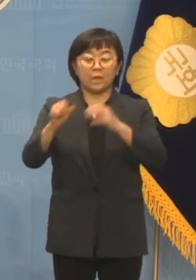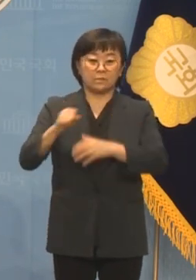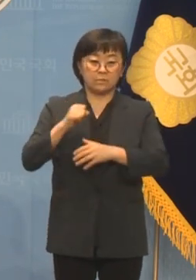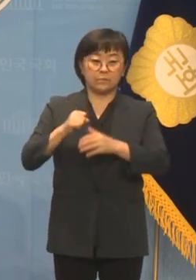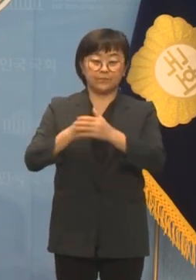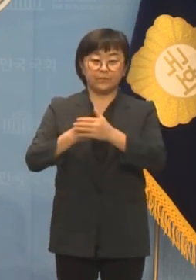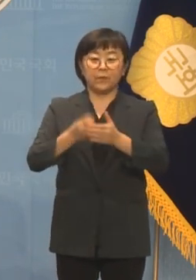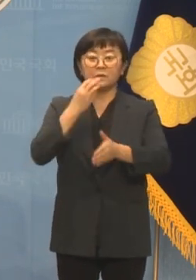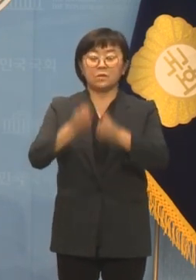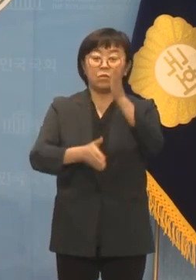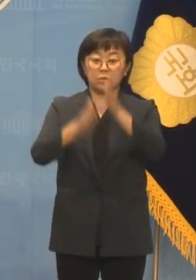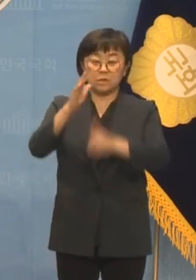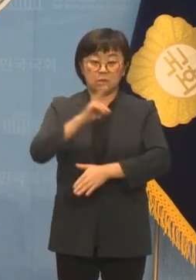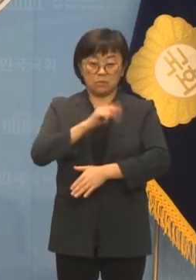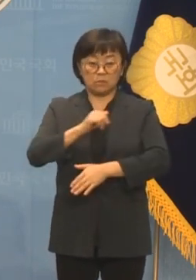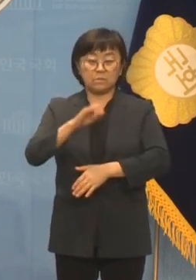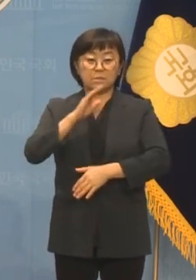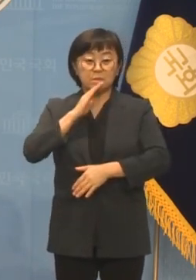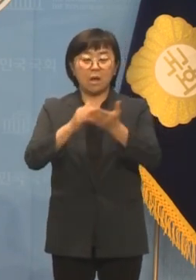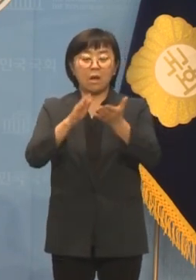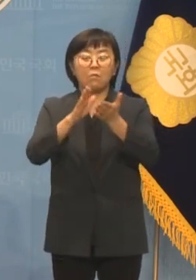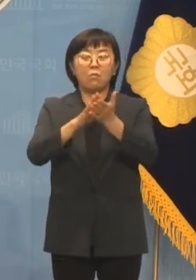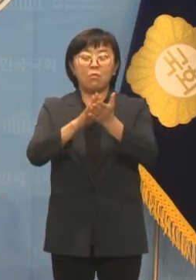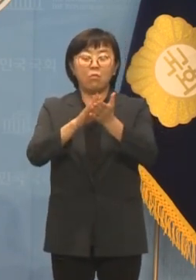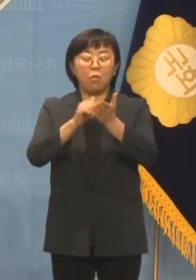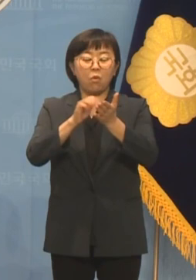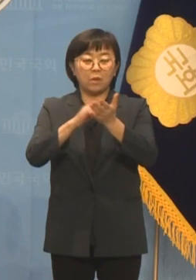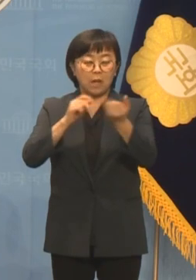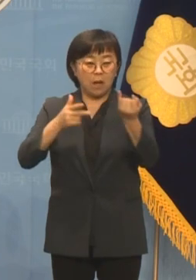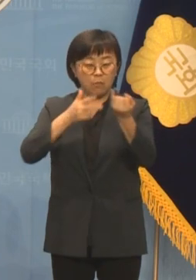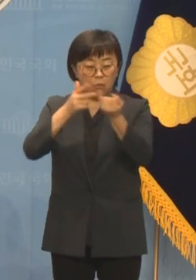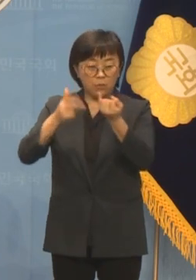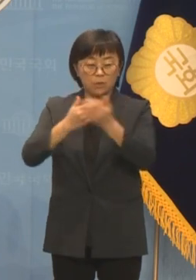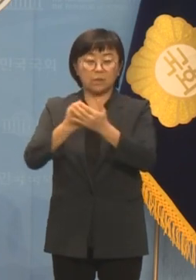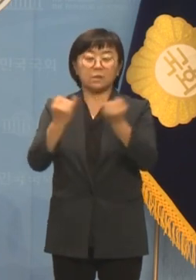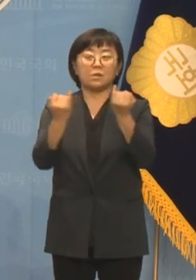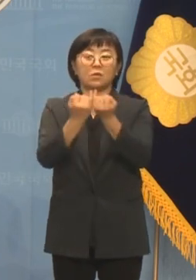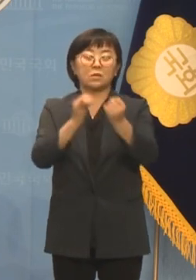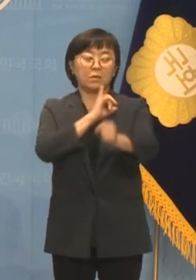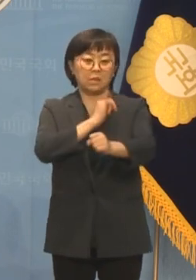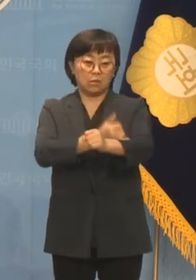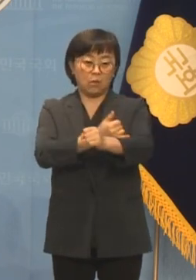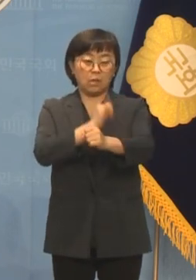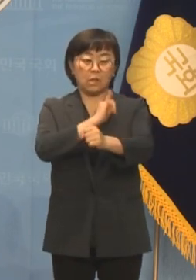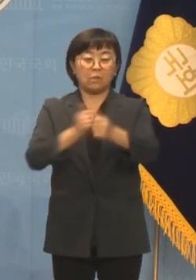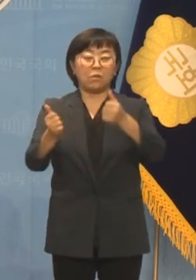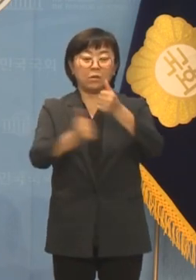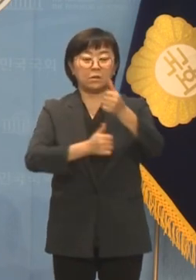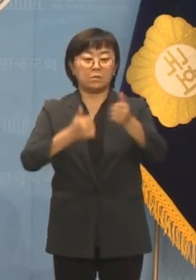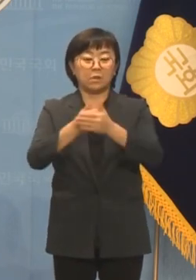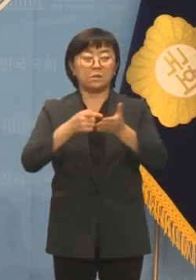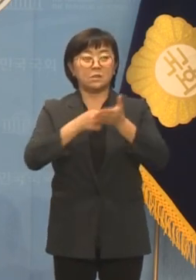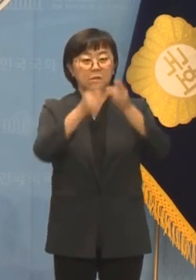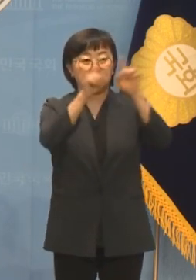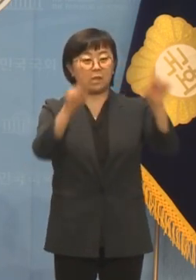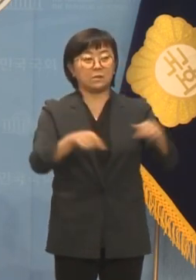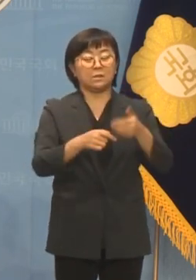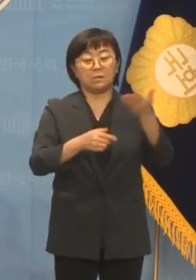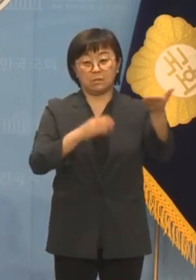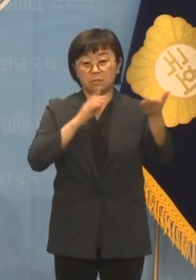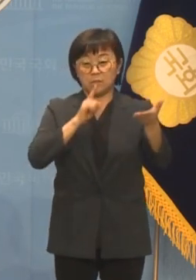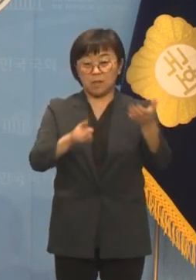소속의 서울시의원은 끔찍한 몰카범 여성인권을 운운하며 인권위에 진정까지 냈습니다.